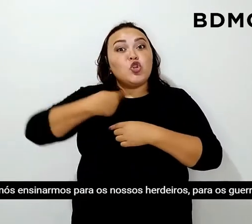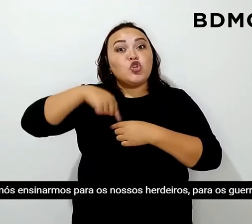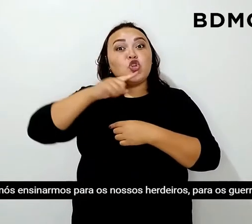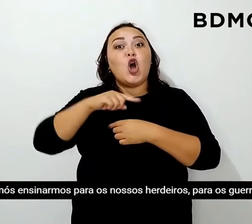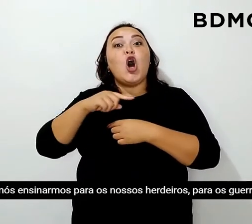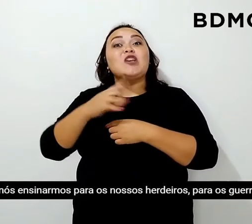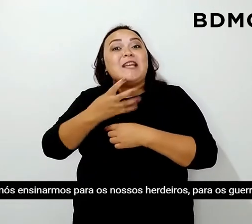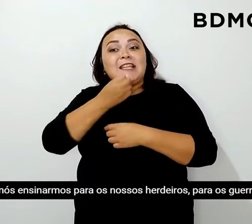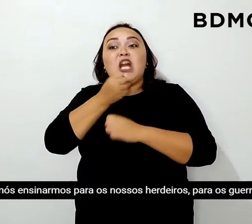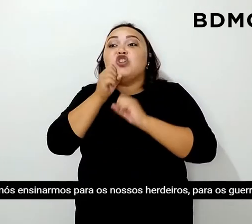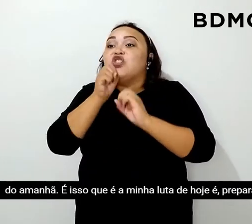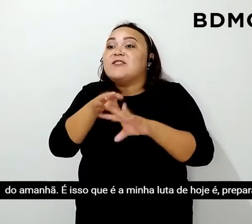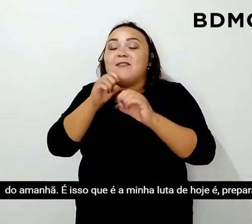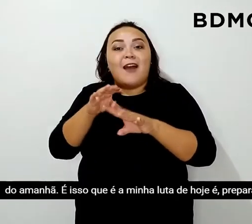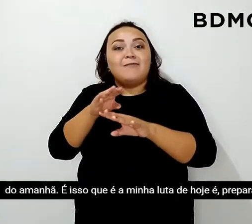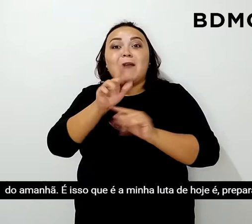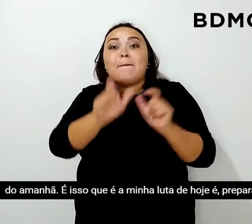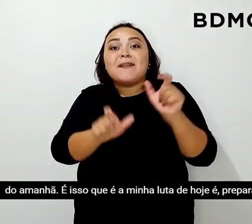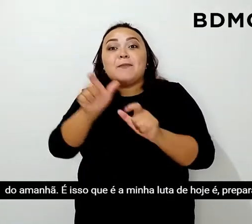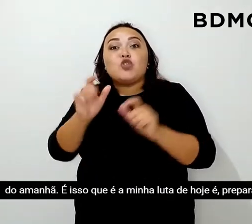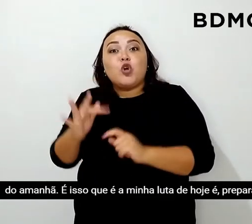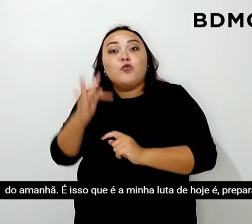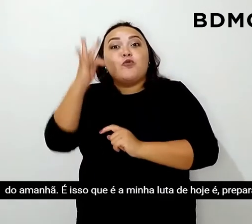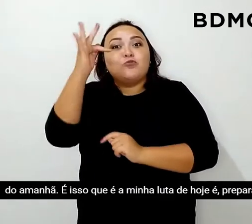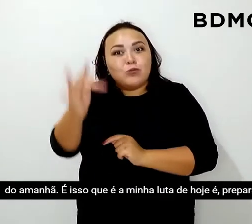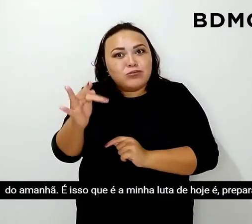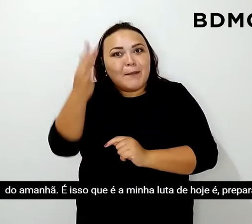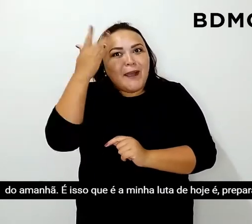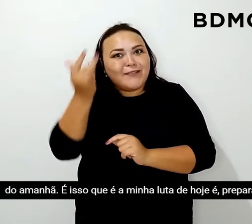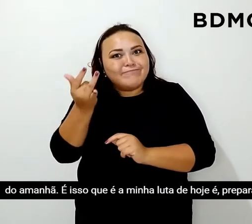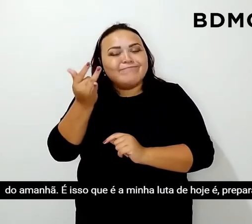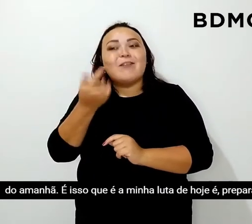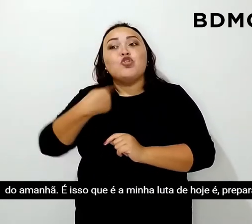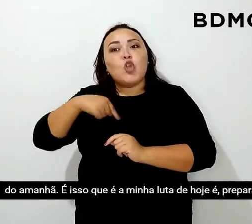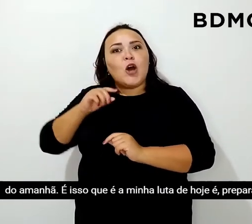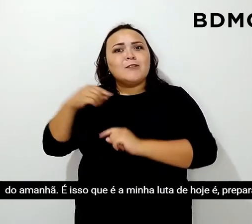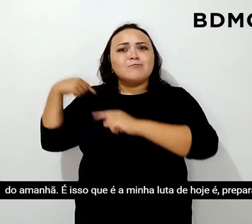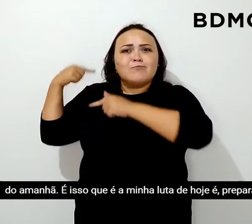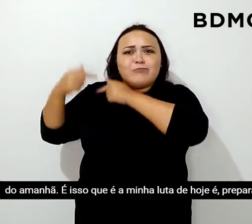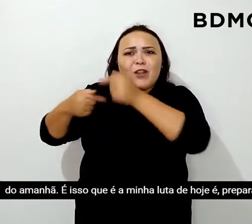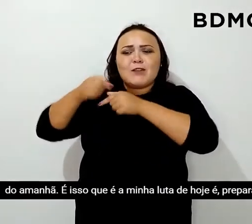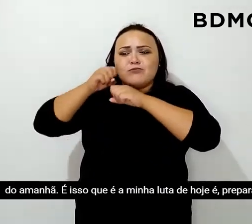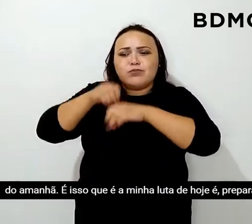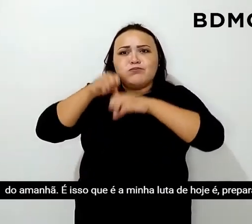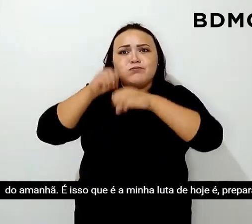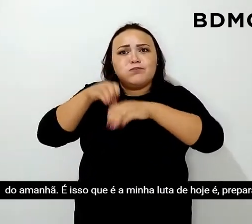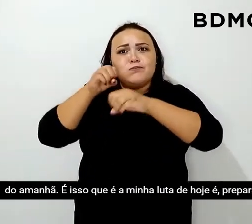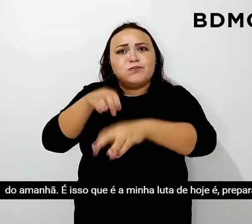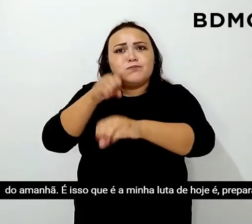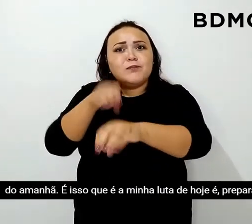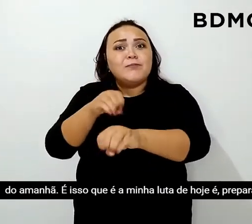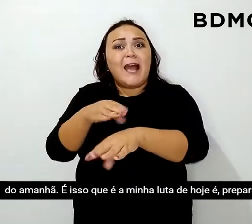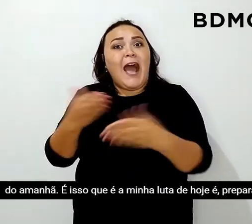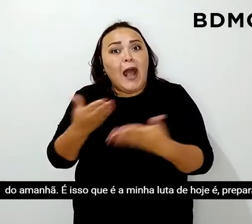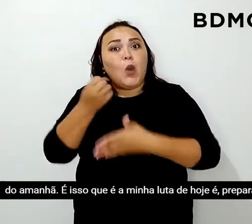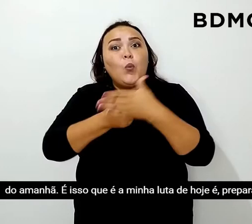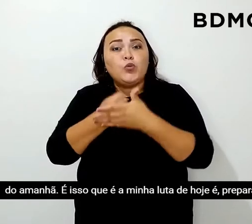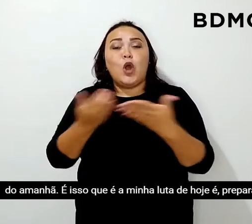herdeiros, para os guerreiros do amanhã. É isso que é a minha luta de hoje.